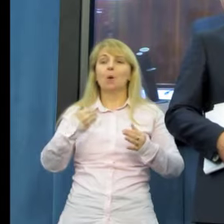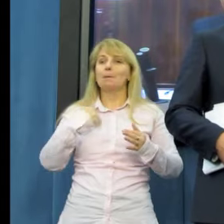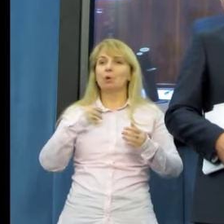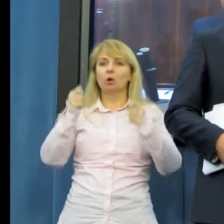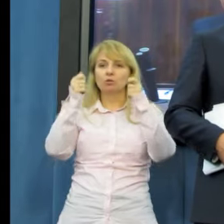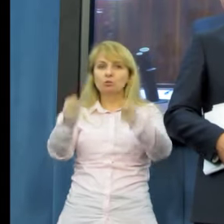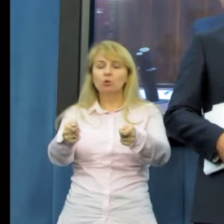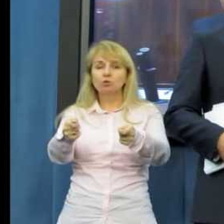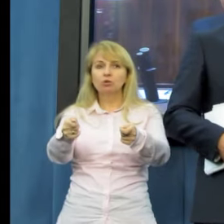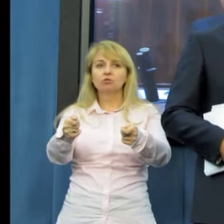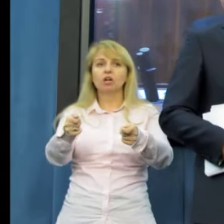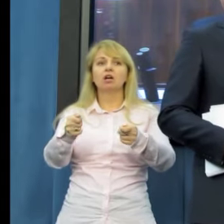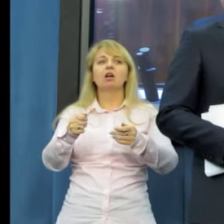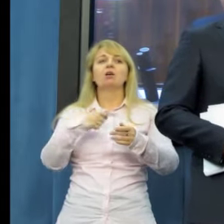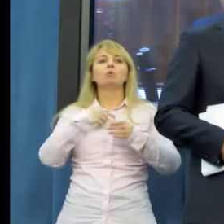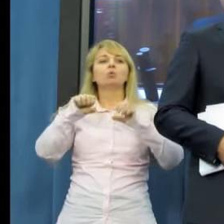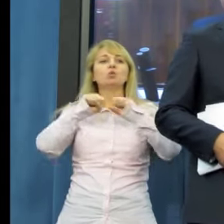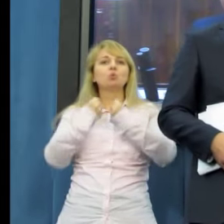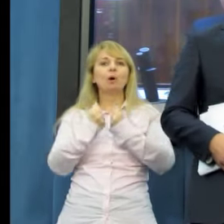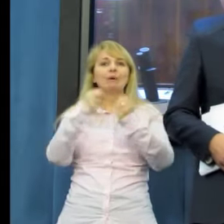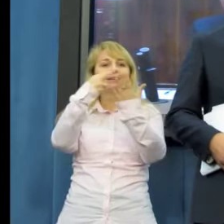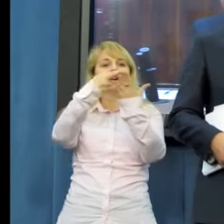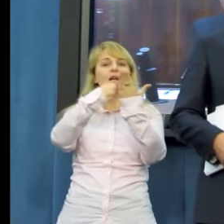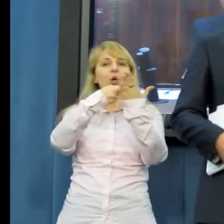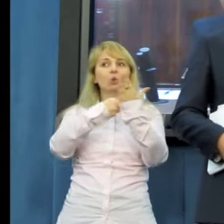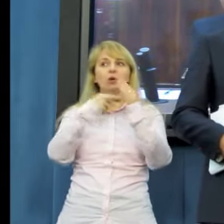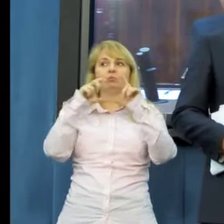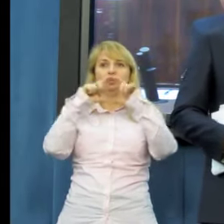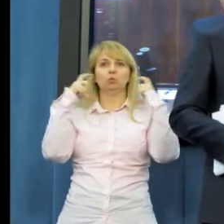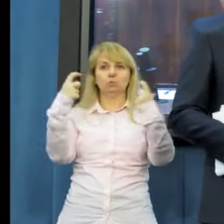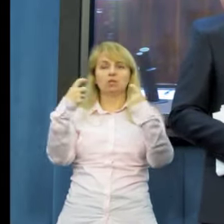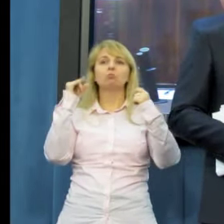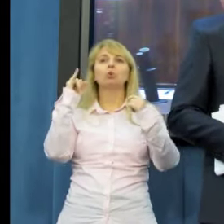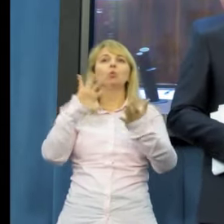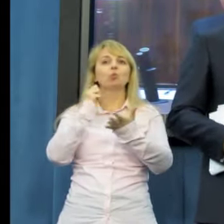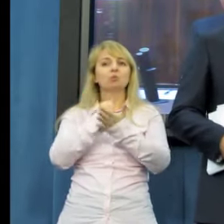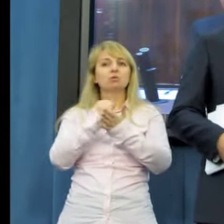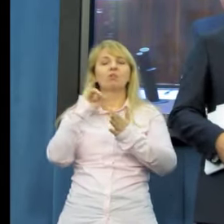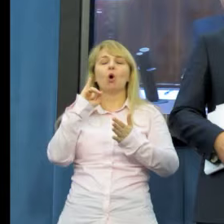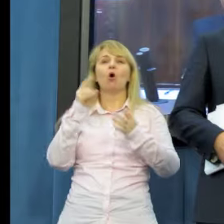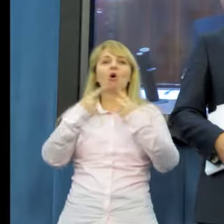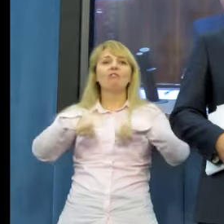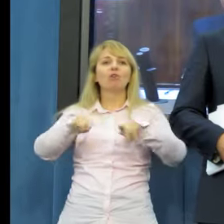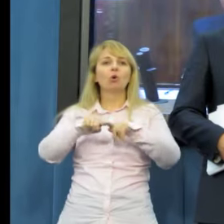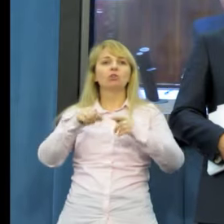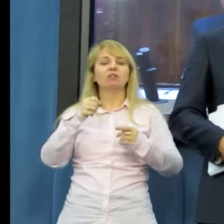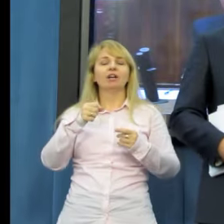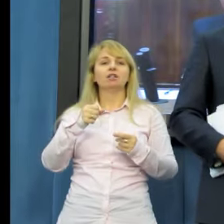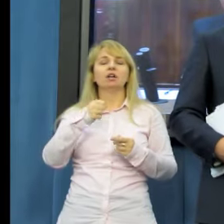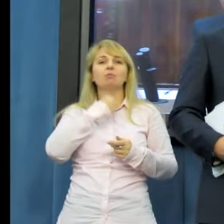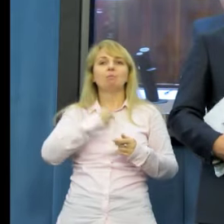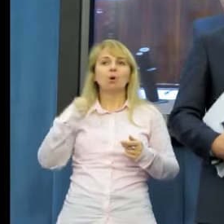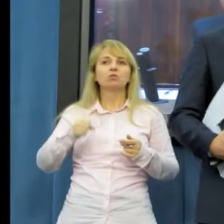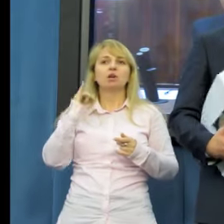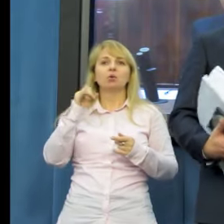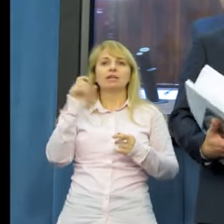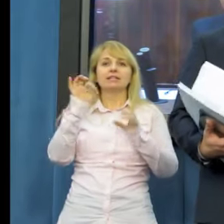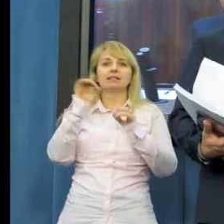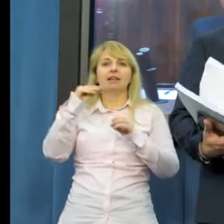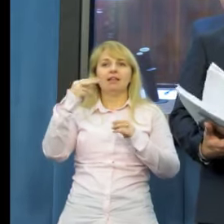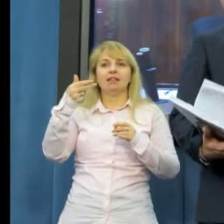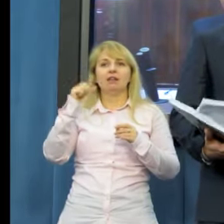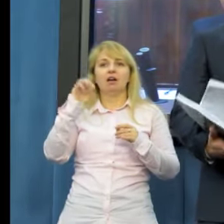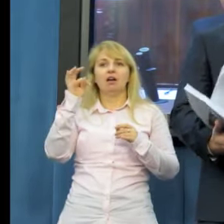złożona ze złamaniem regulaminu Sejmu i ustawy o wykonywaniu mandatu posła i senatora. Tym